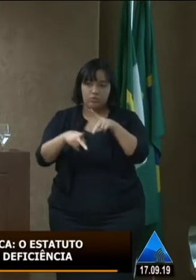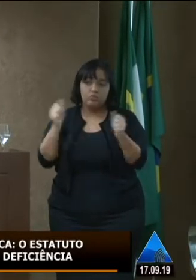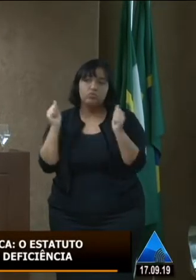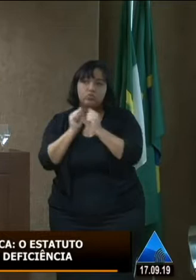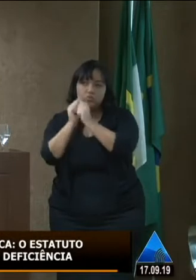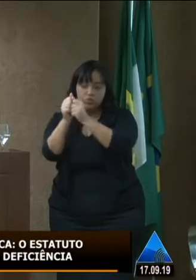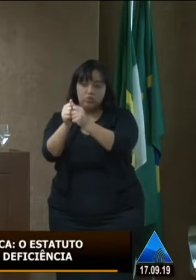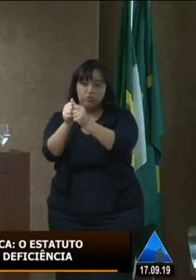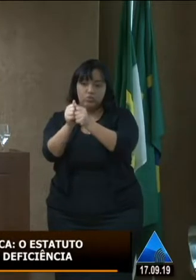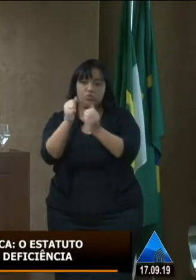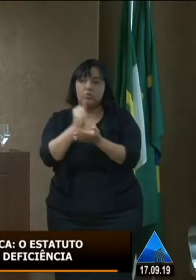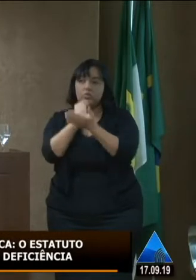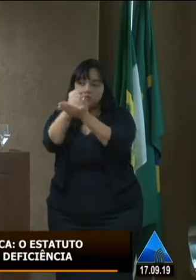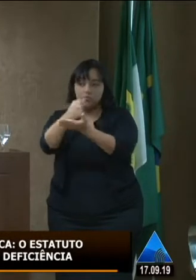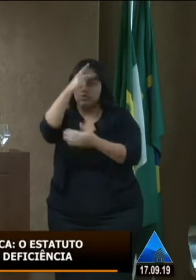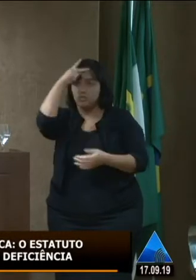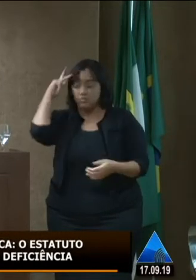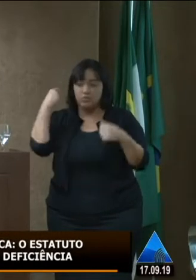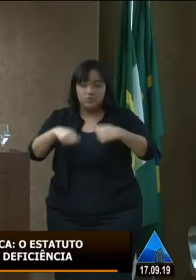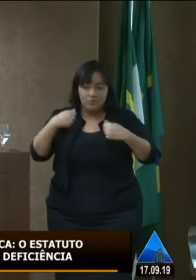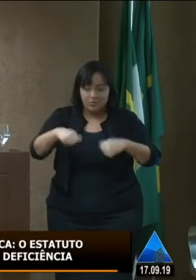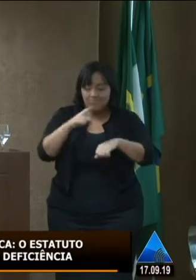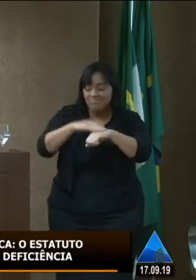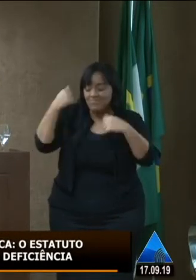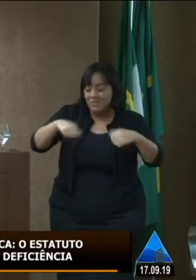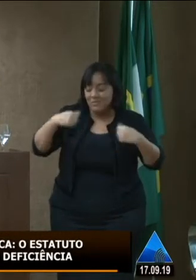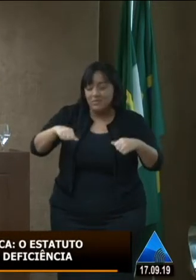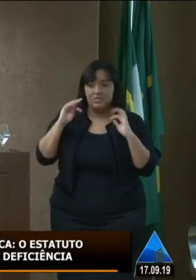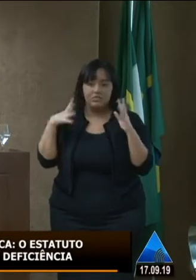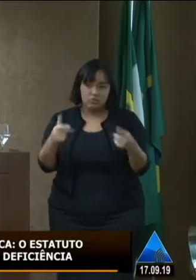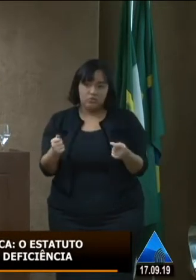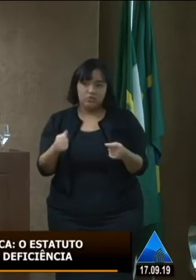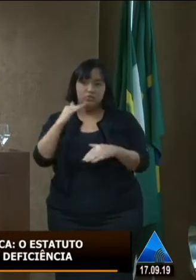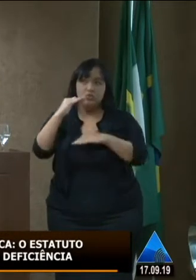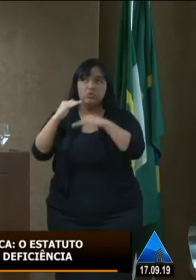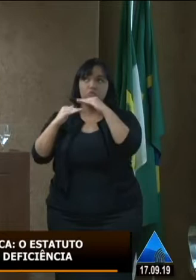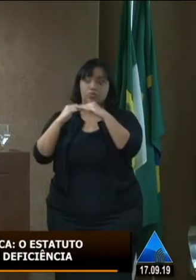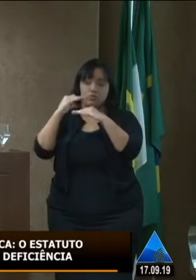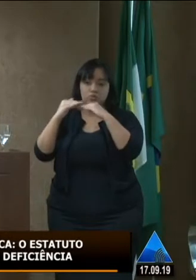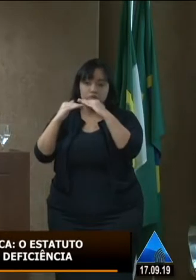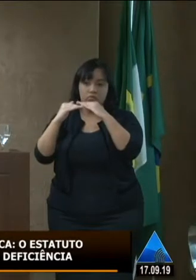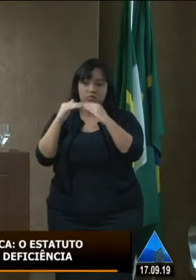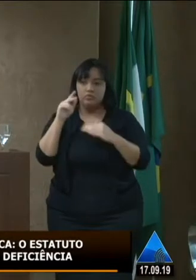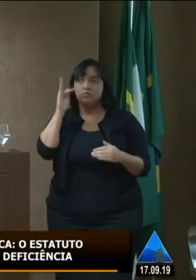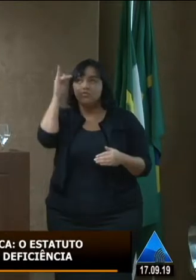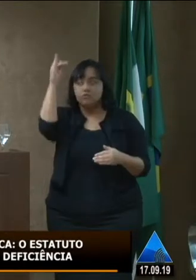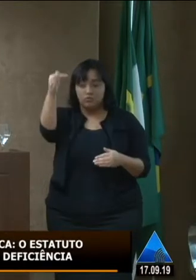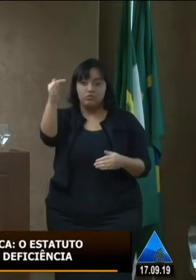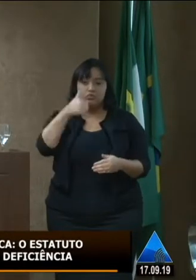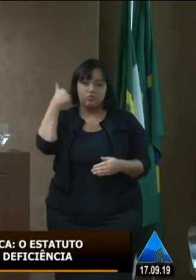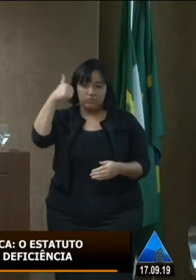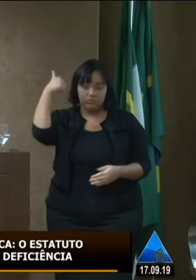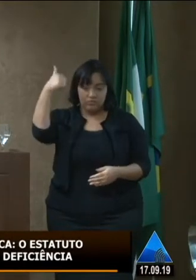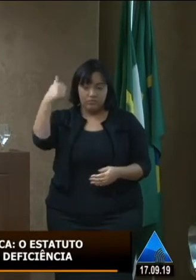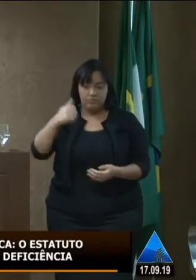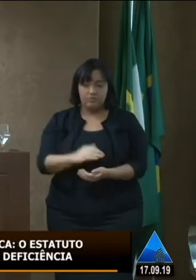para as pessoas que mais precisam para aqueles que mais necessitam e construindo possibilidades para todas essas pessoas